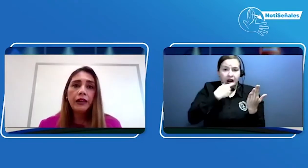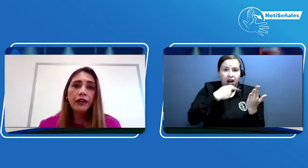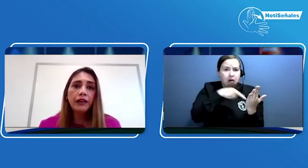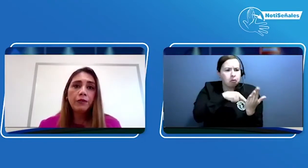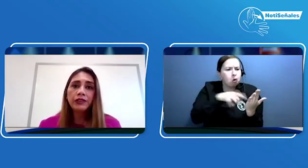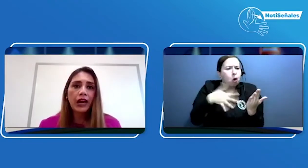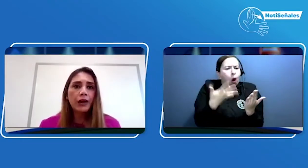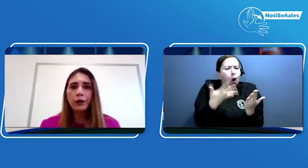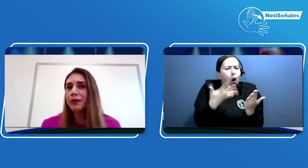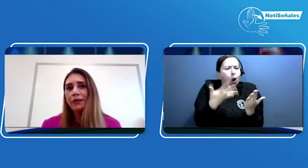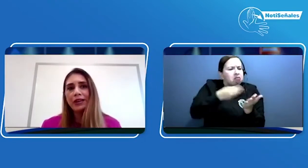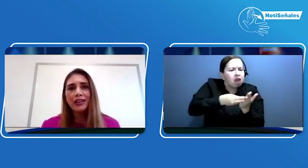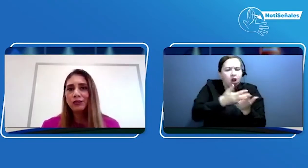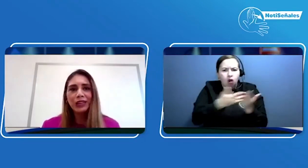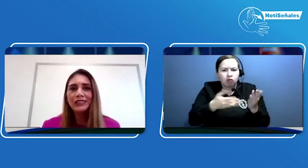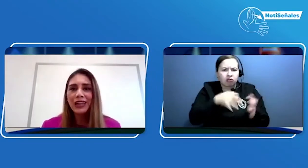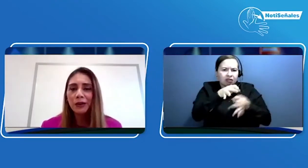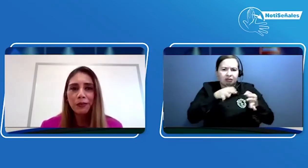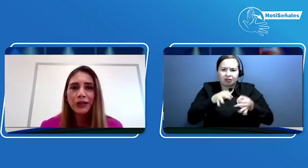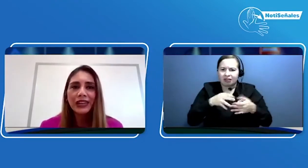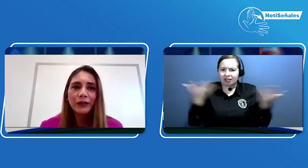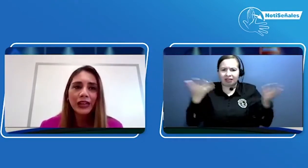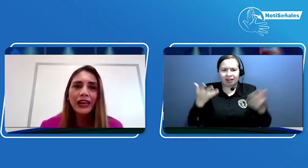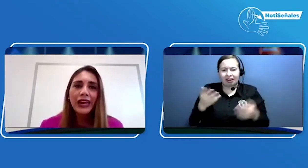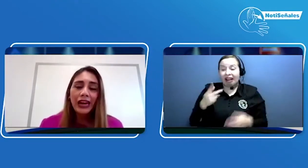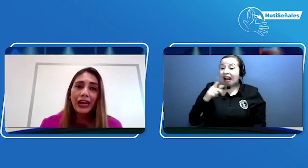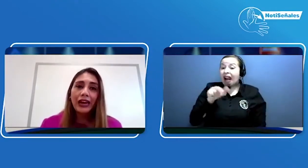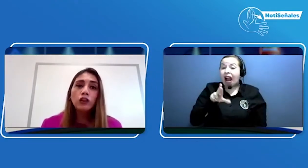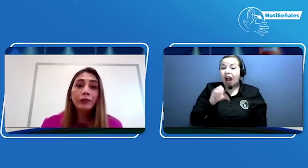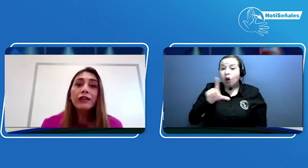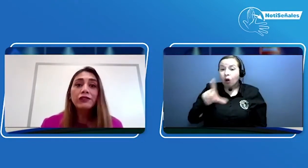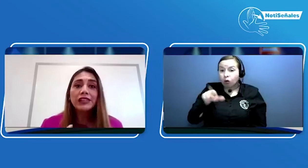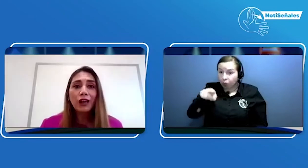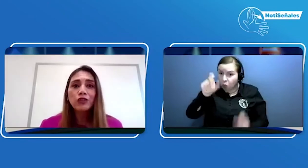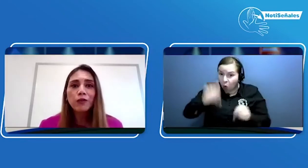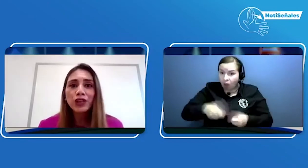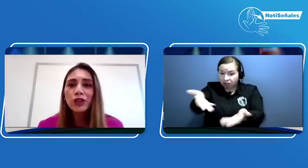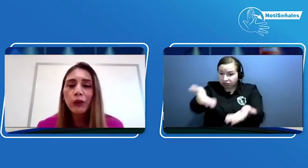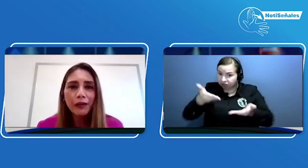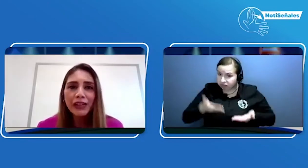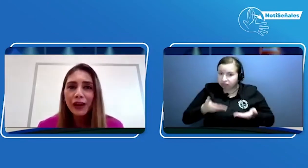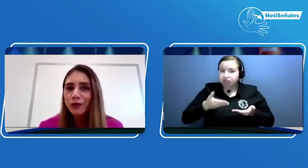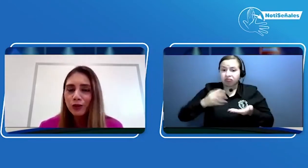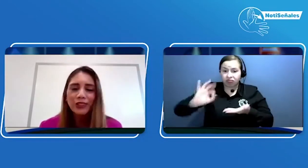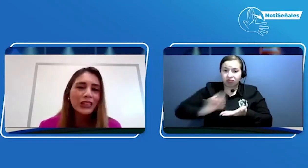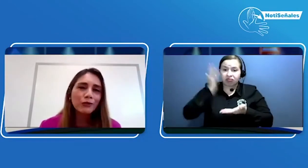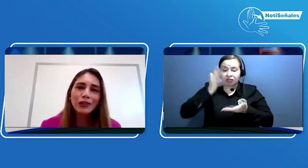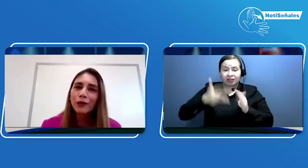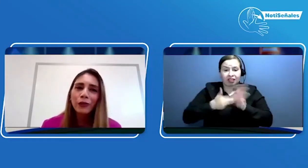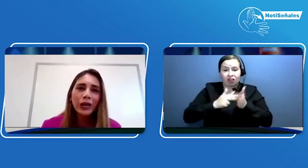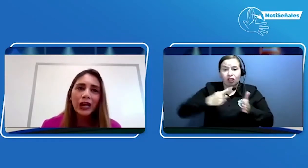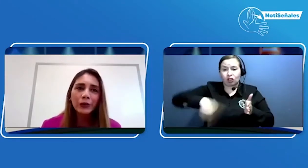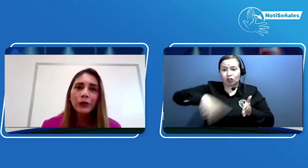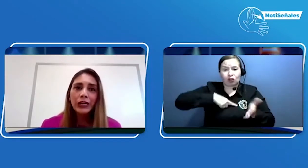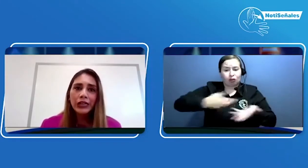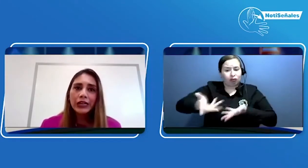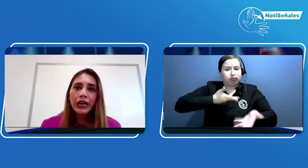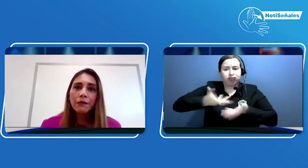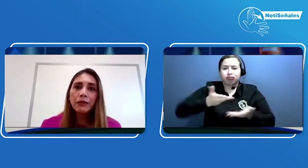Y pues, Carol, bienvenida a utilizarlo porque creo que los beneficiados somos en doble día. Nosotros aquí hemos encontrado realmente